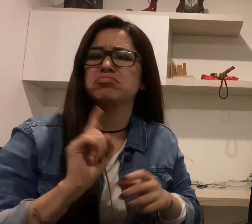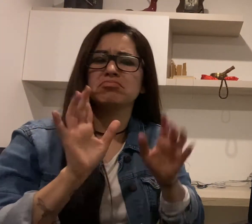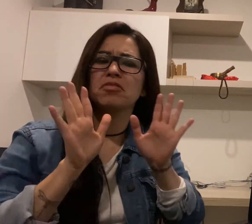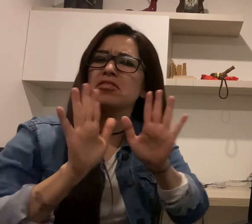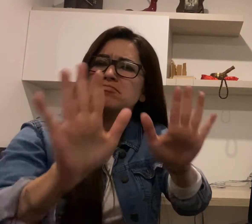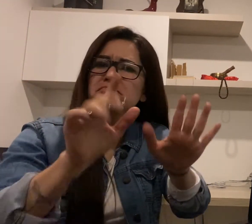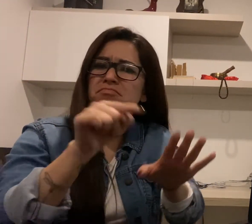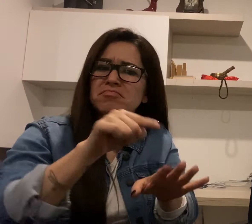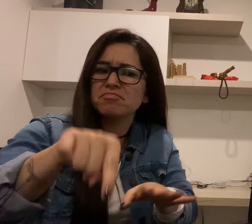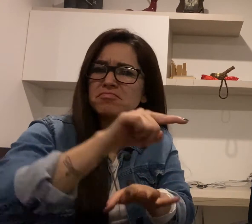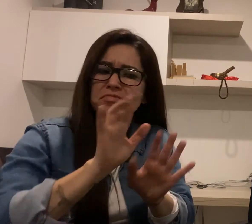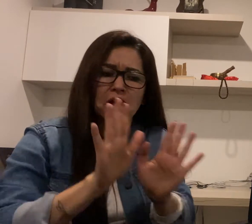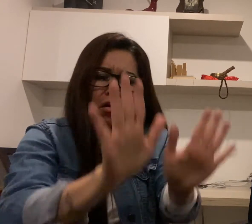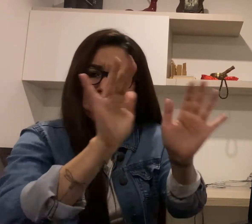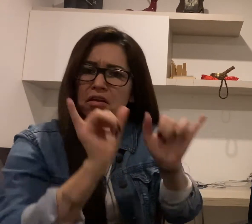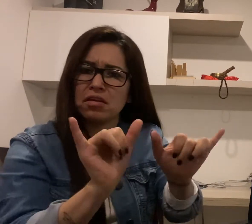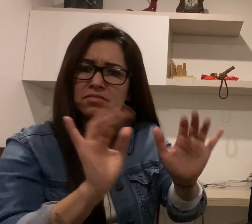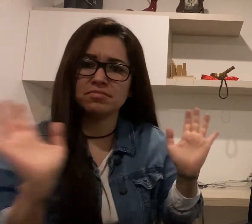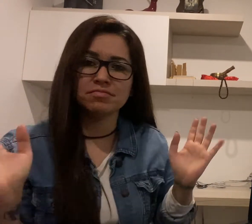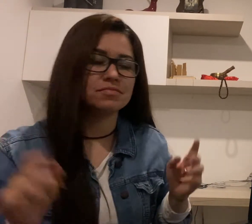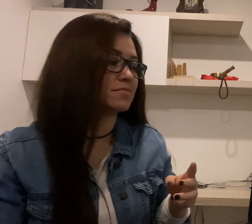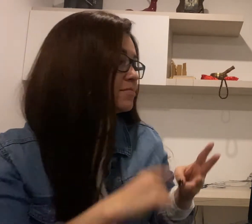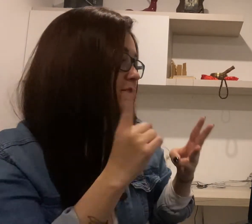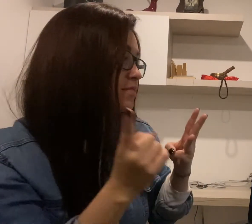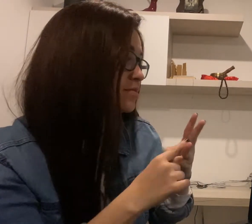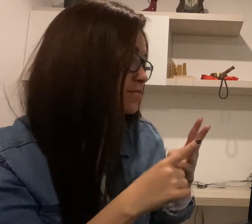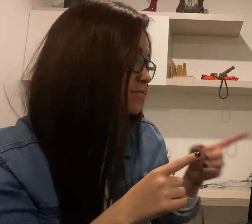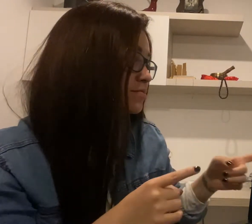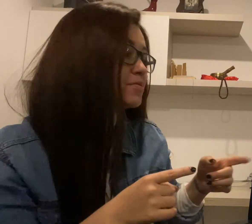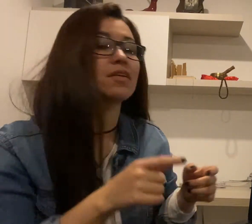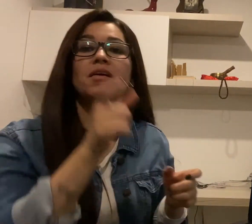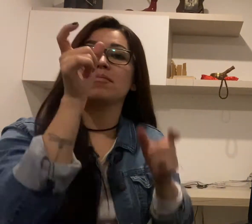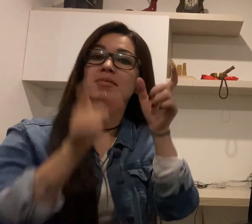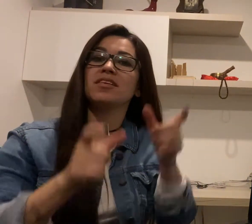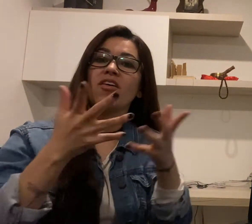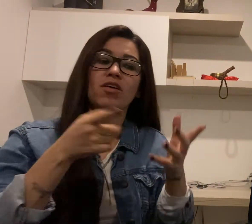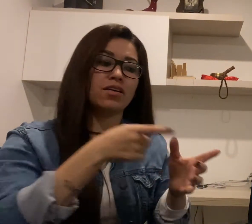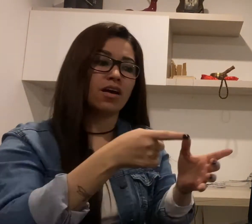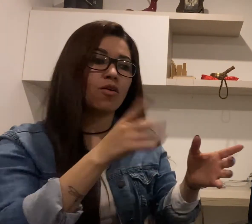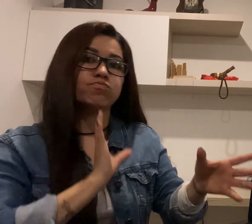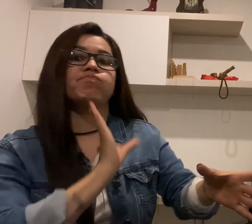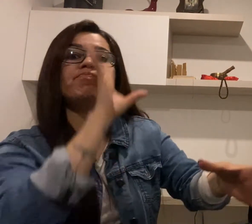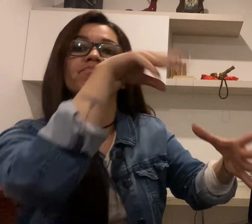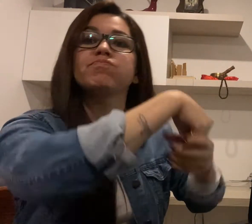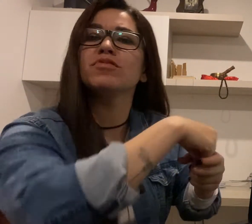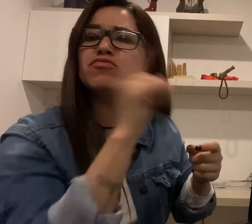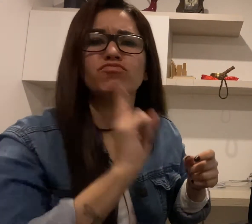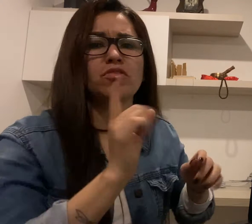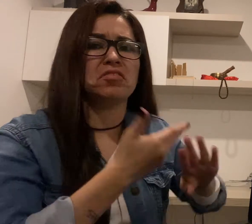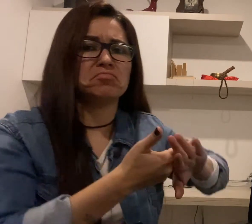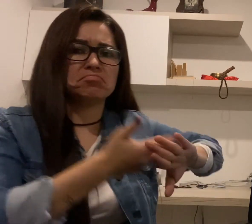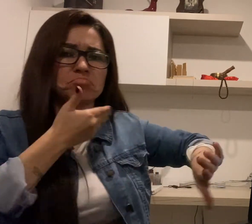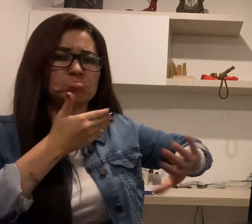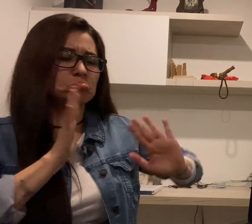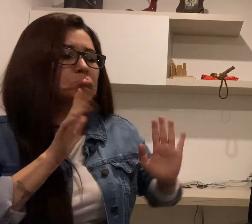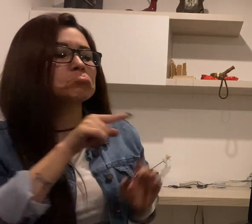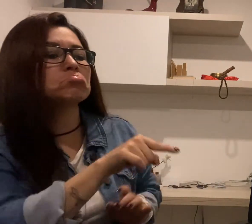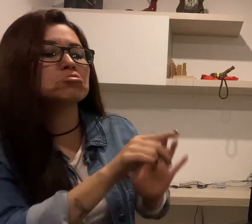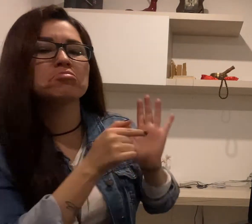que al mostrar esa superficialidad de las cosas, pues busca destacar la inexpresión y la impersonalidad del